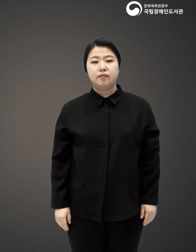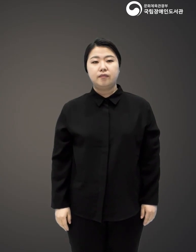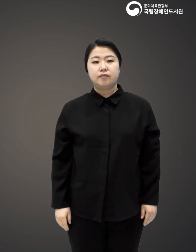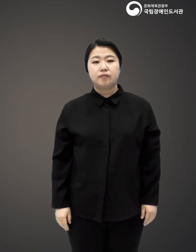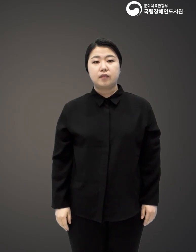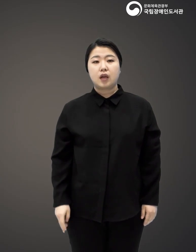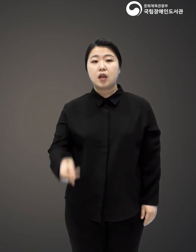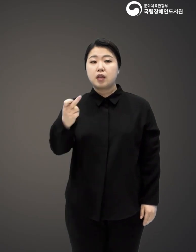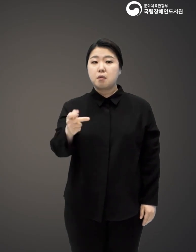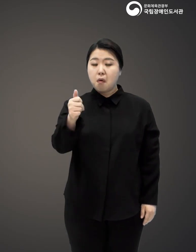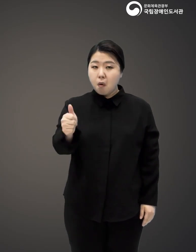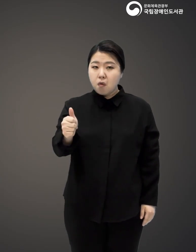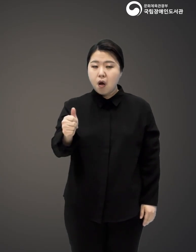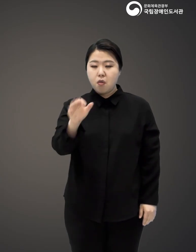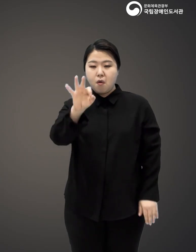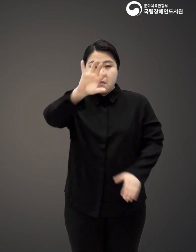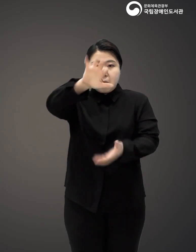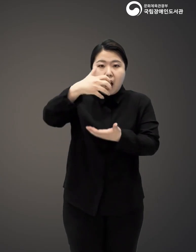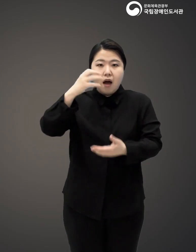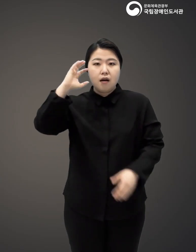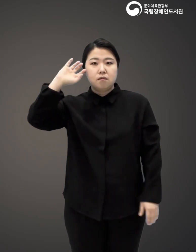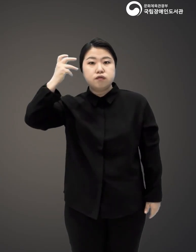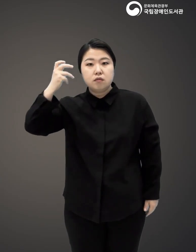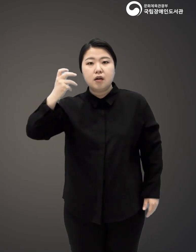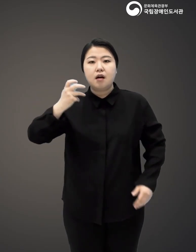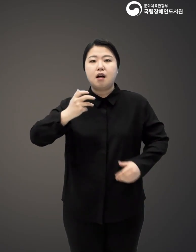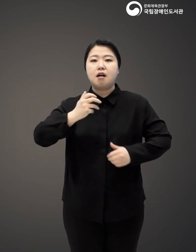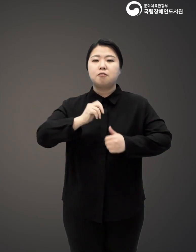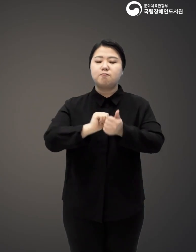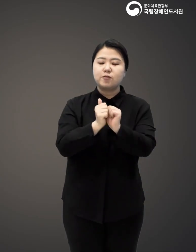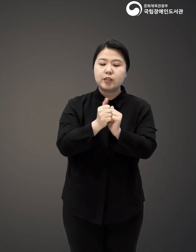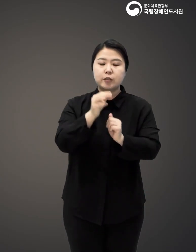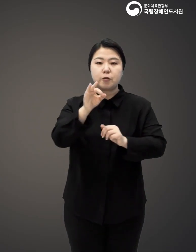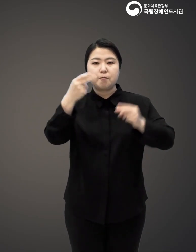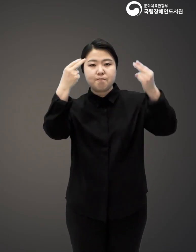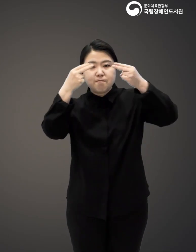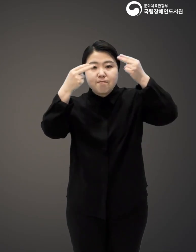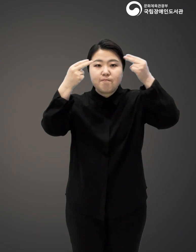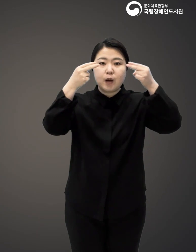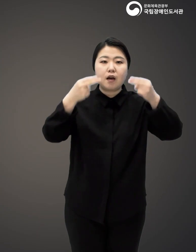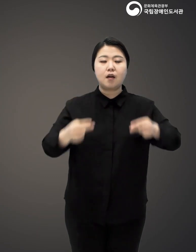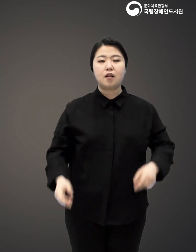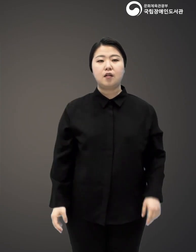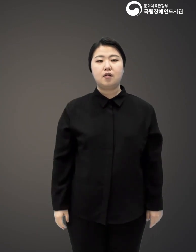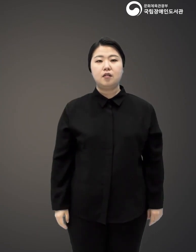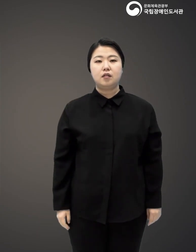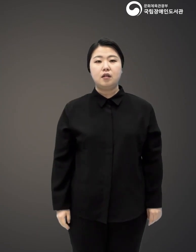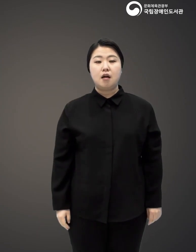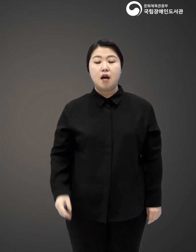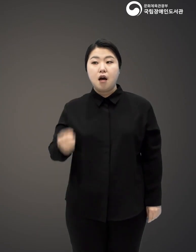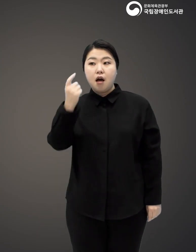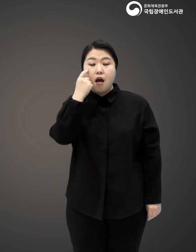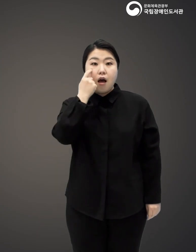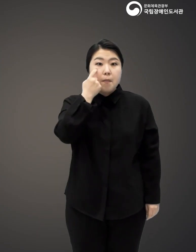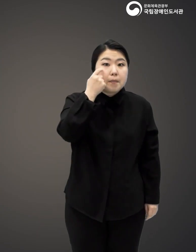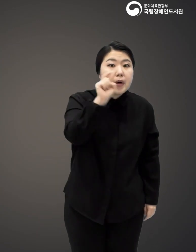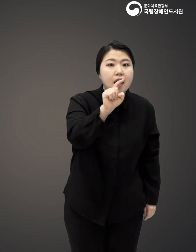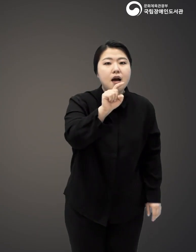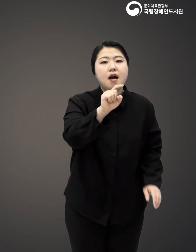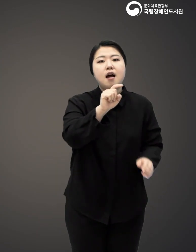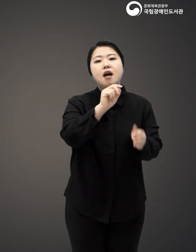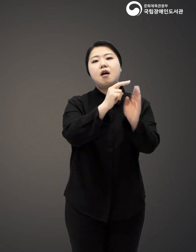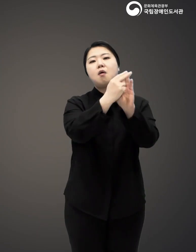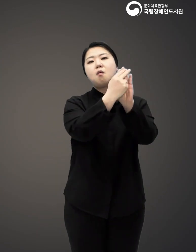한 번 큰 돈을 벌어본 뒤에는 밤잠도 자지 않고 주식에만 매달려요. 이제는 코인을